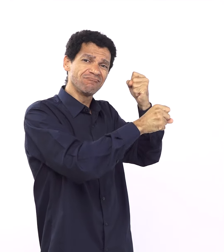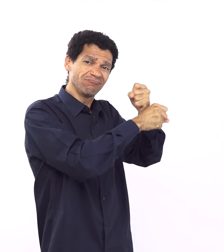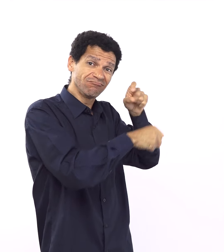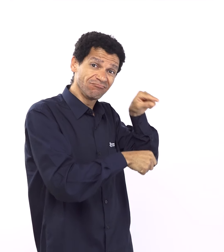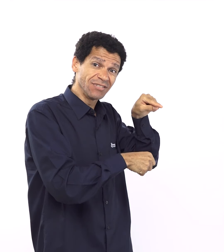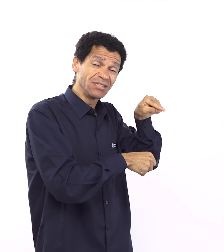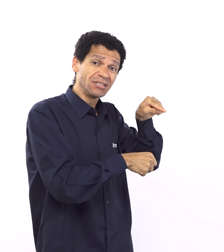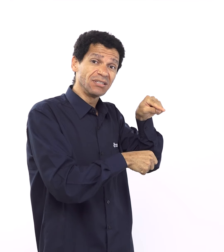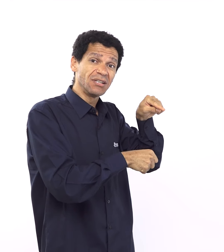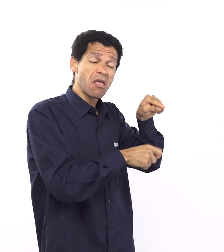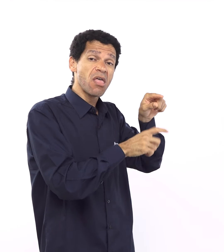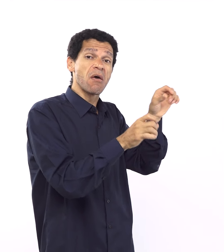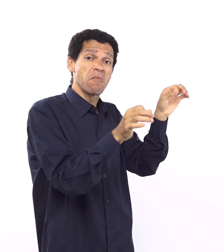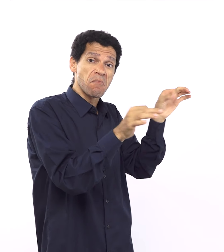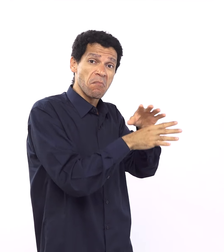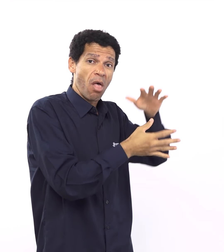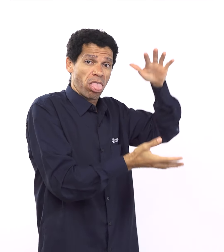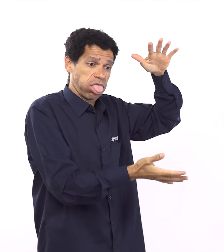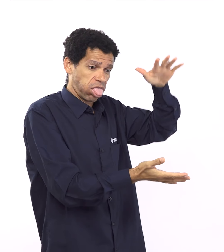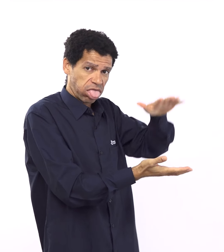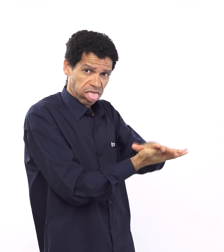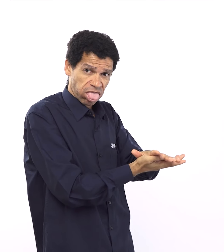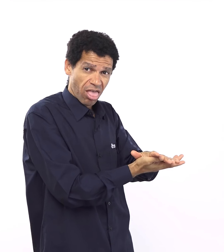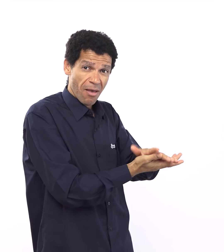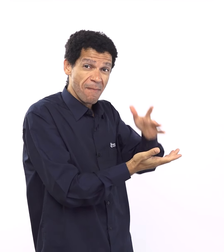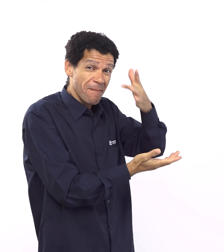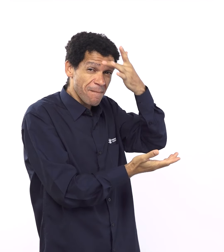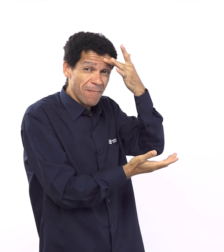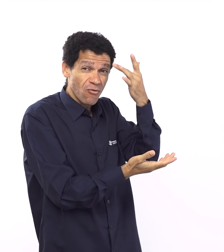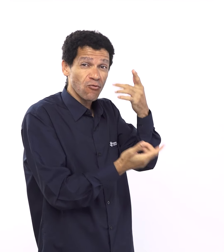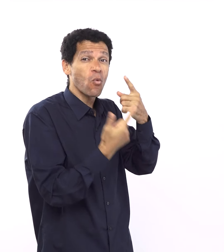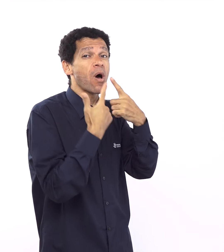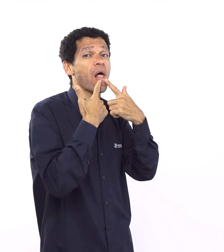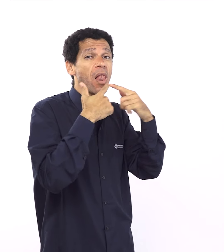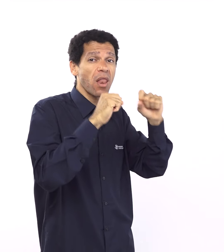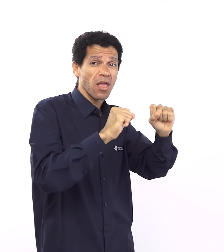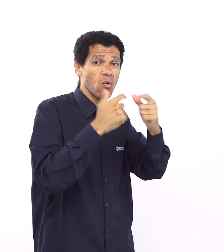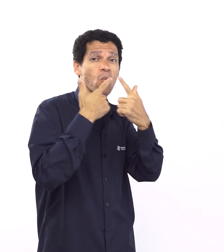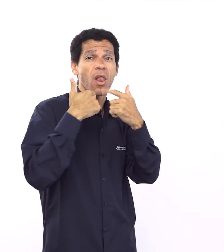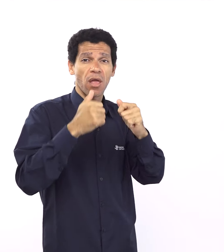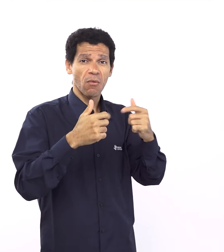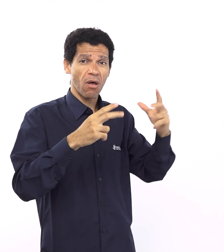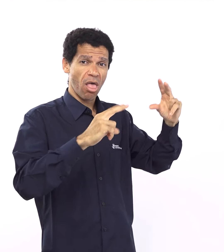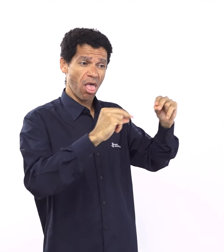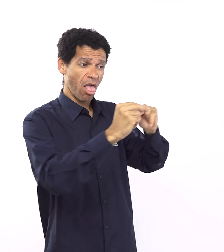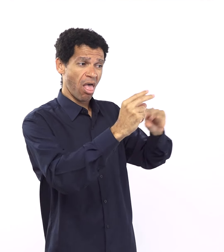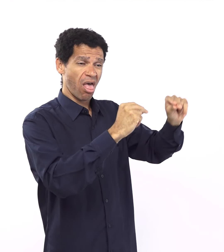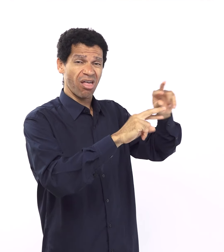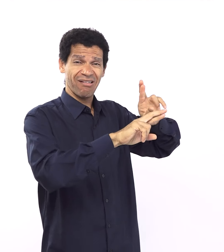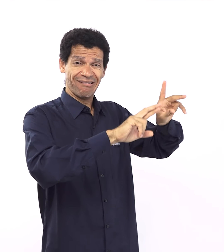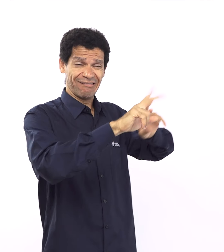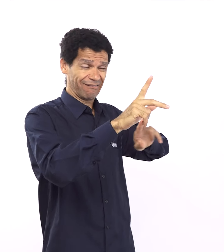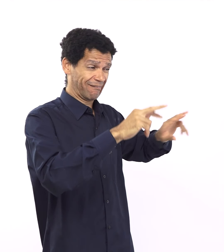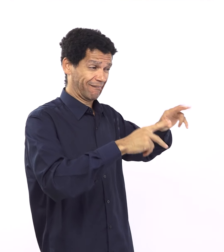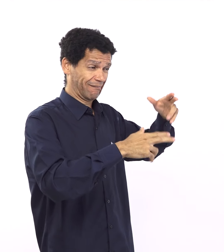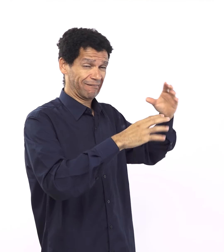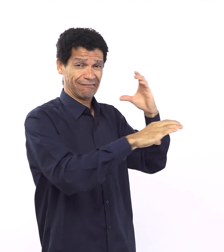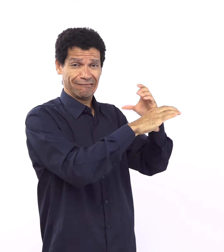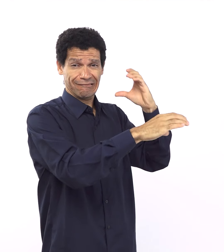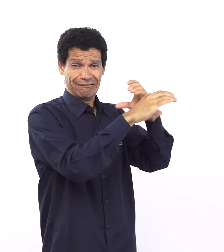essa aliança da promessa que Deus faz com Abraão, ela não é só pra favorecer Abraão, não é só pra favorecer o